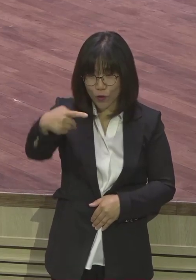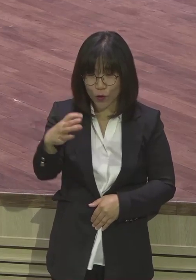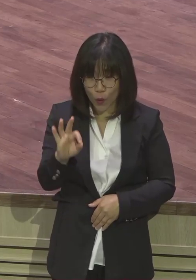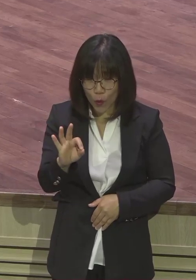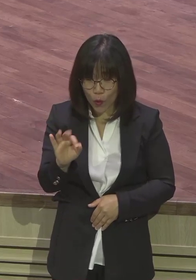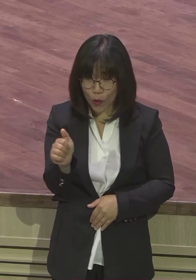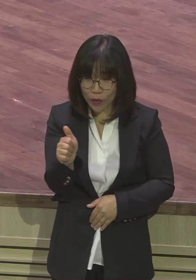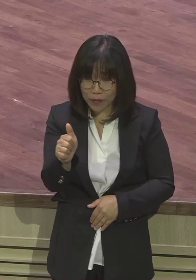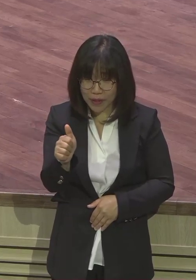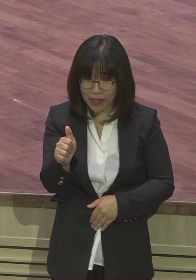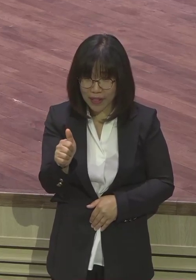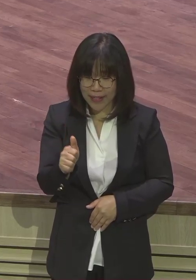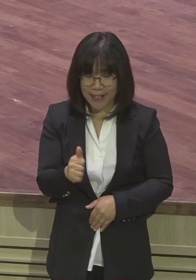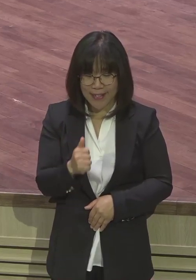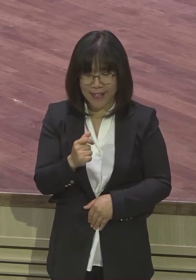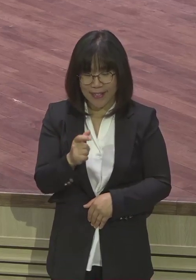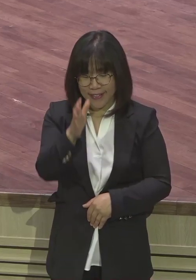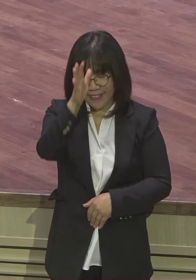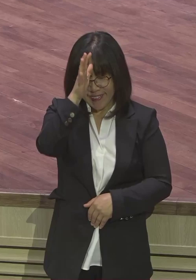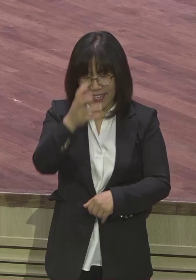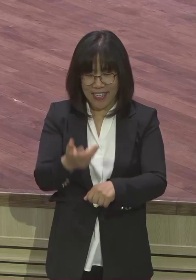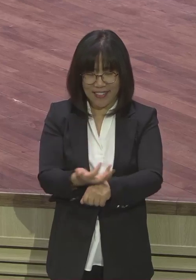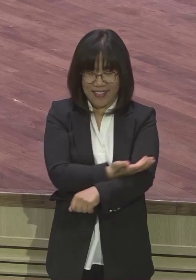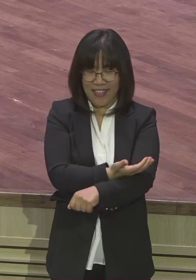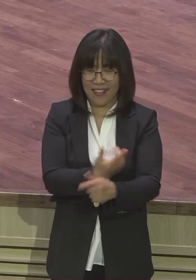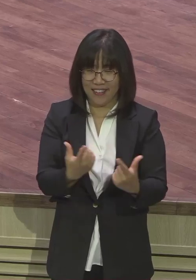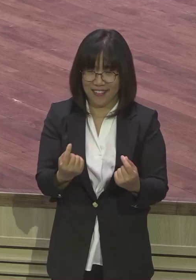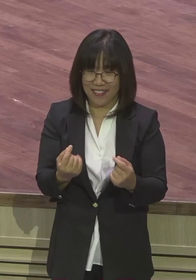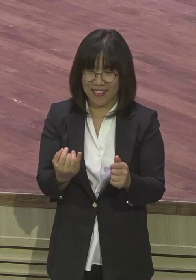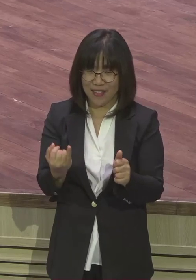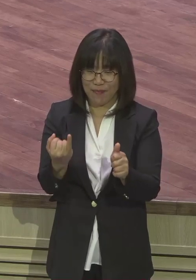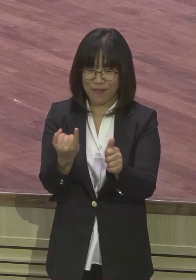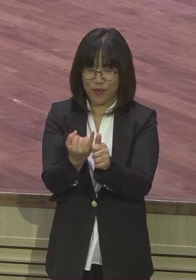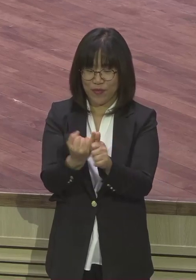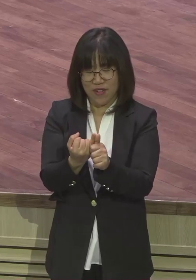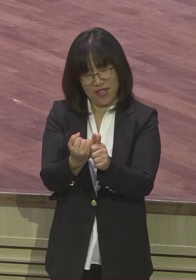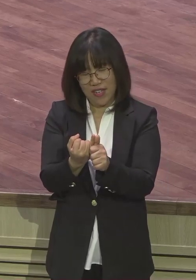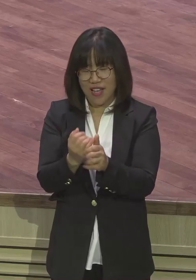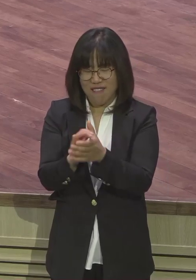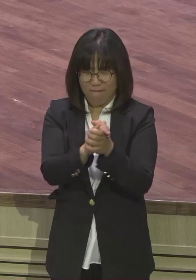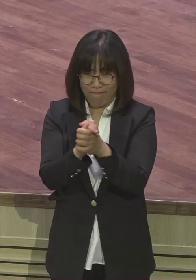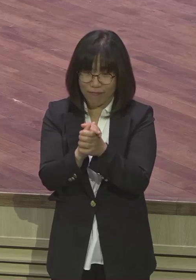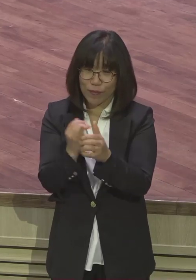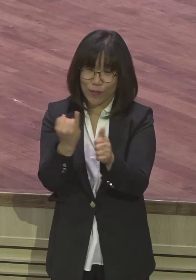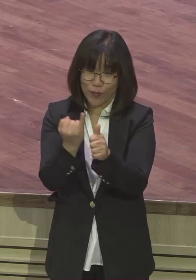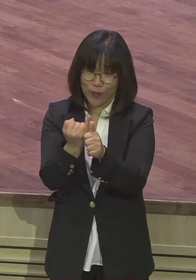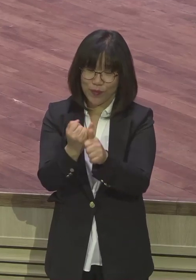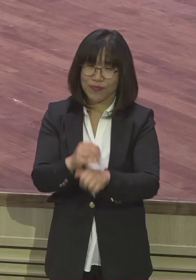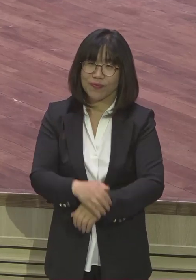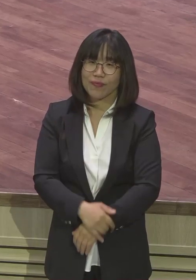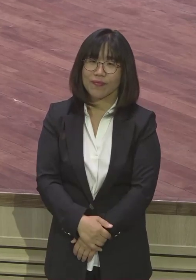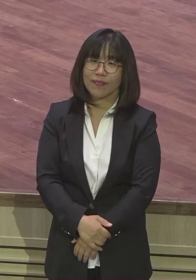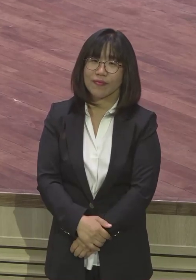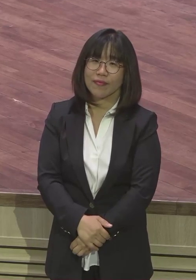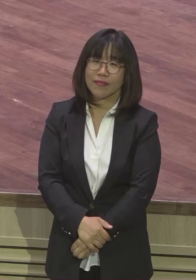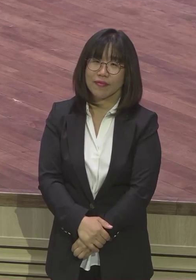닭살 돋을 정도인데 대표적인 인꼬부부예요. 인꼬부부. 최수종씨도